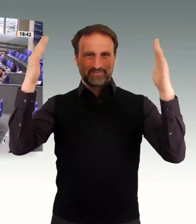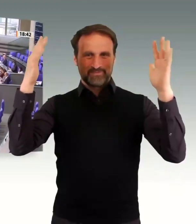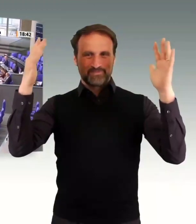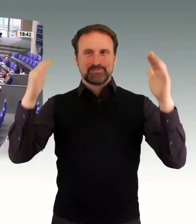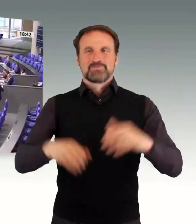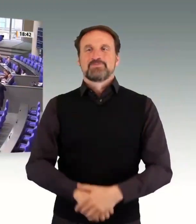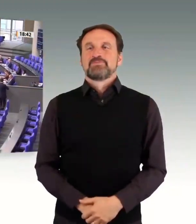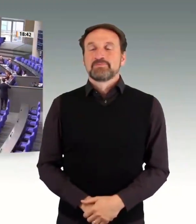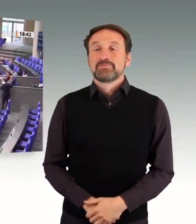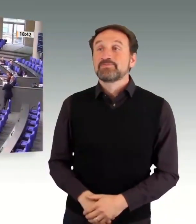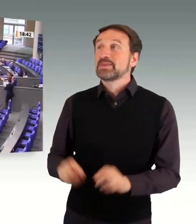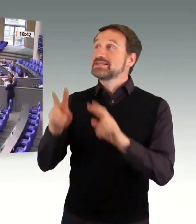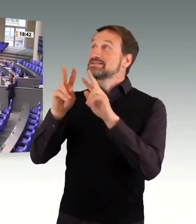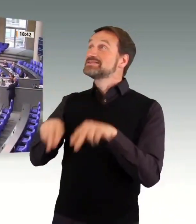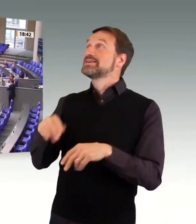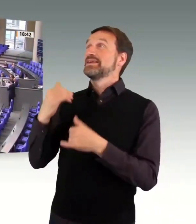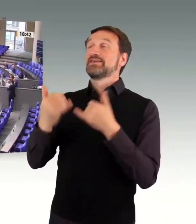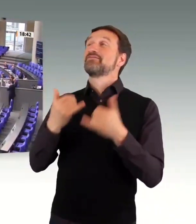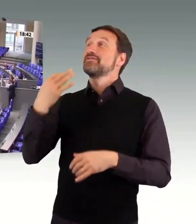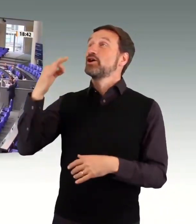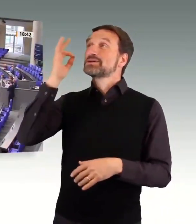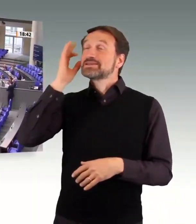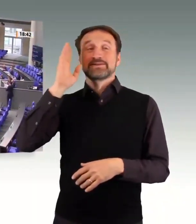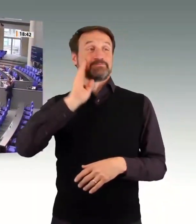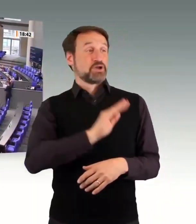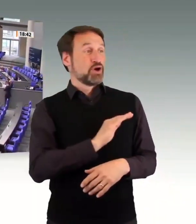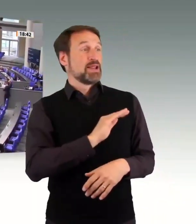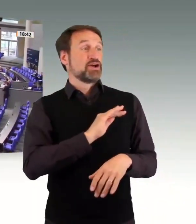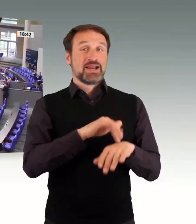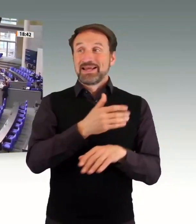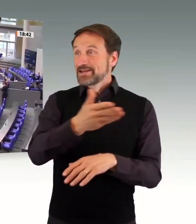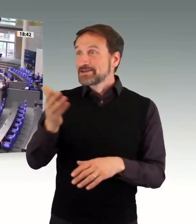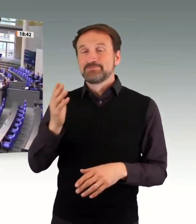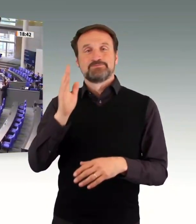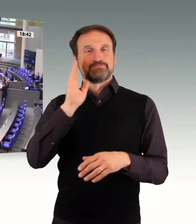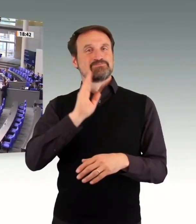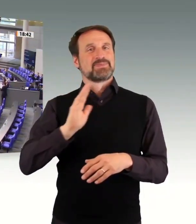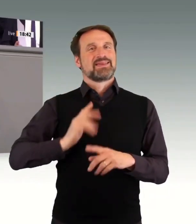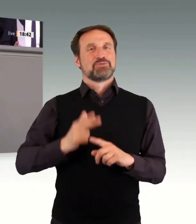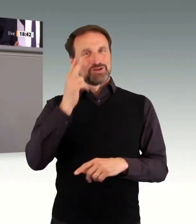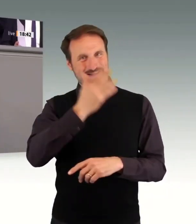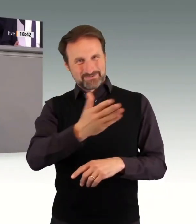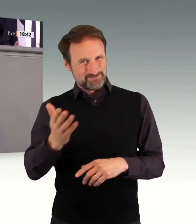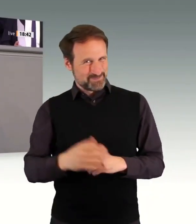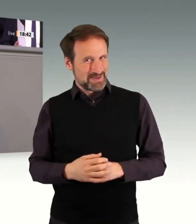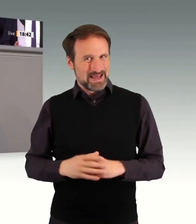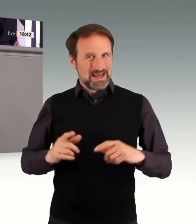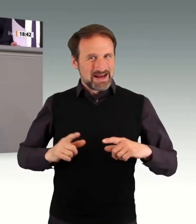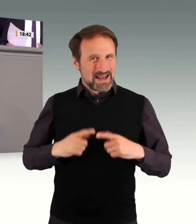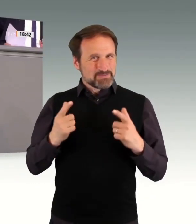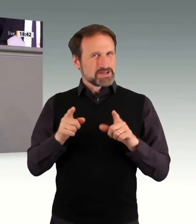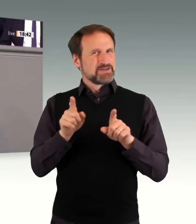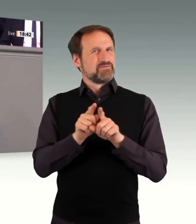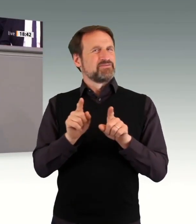Sehr geehrte Frau Präsidentin! Liebe Kolleginnen und Kollegen! Meine sehr geehrten Damen und Herren! Das Leben ist wie eine Schachtel Pralinen.